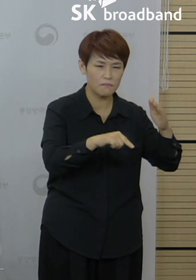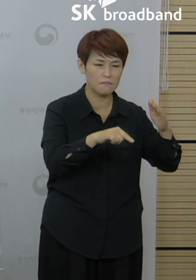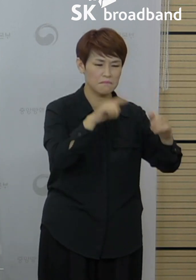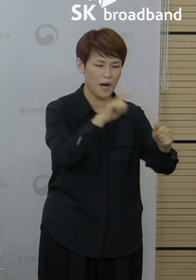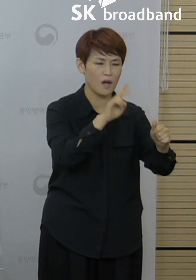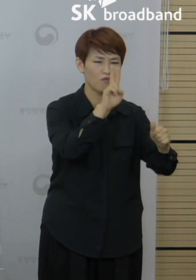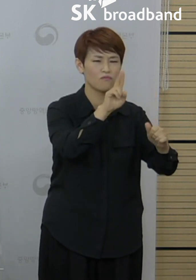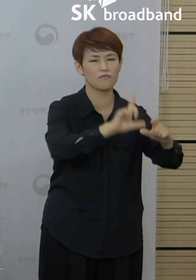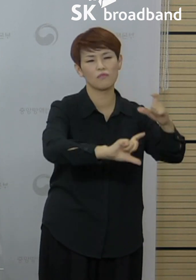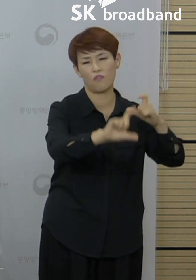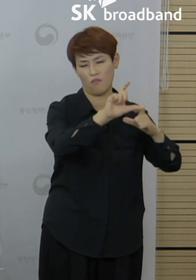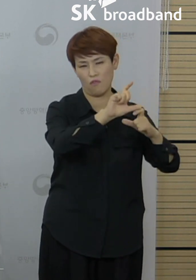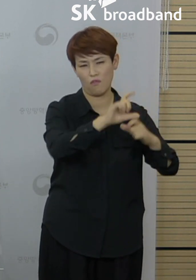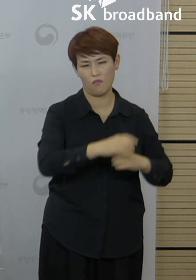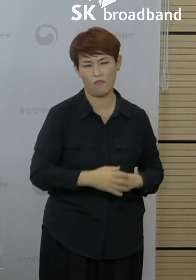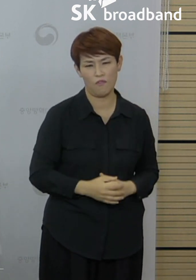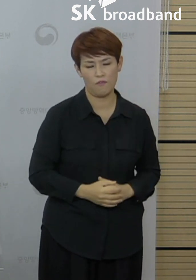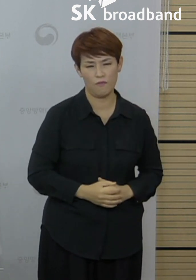확진되었습니다.